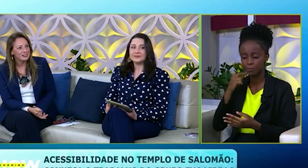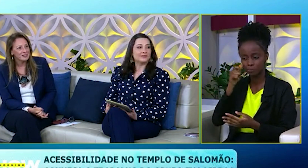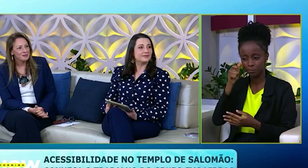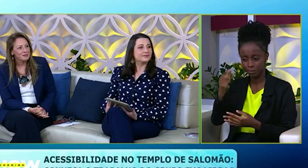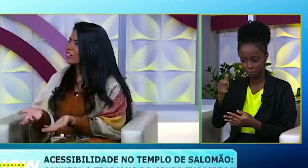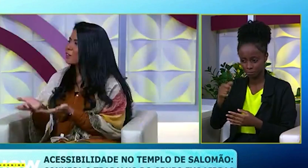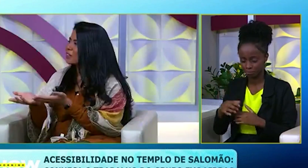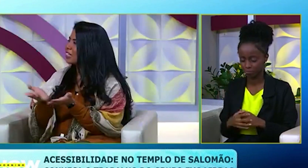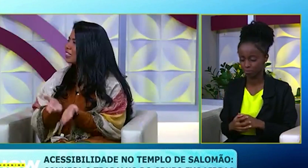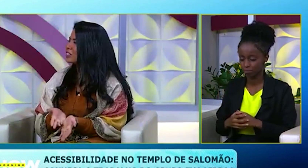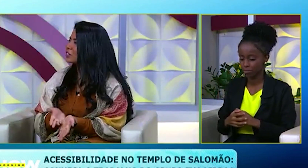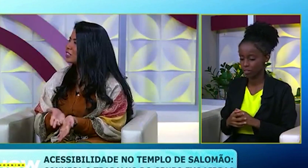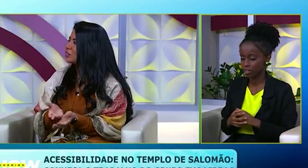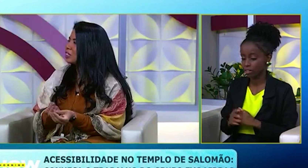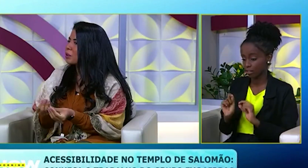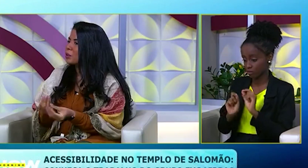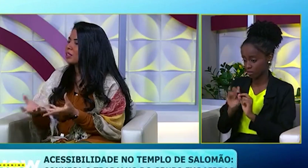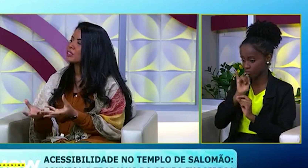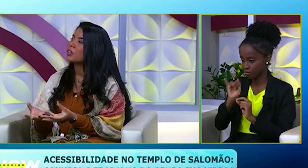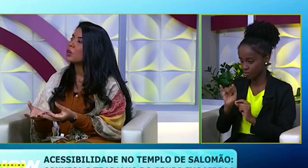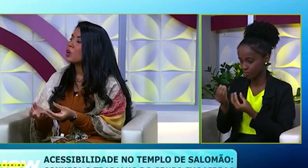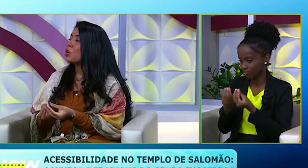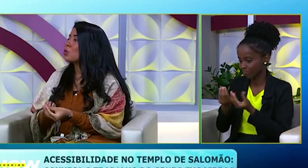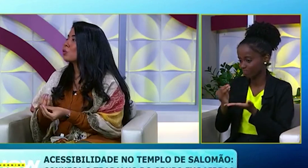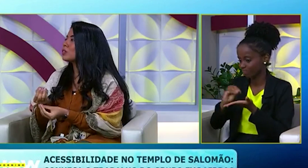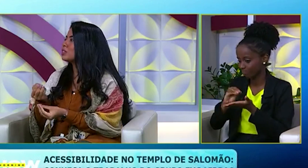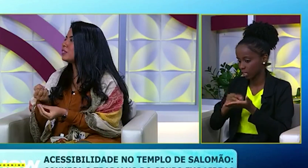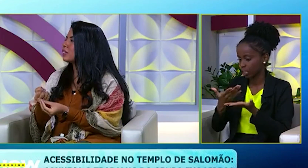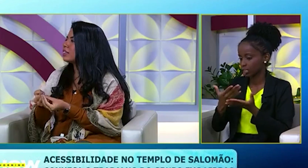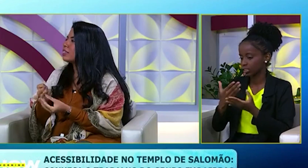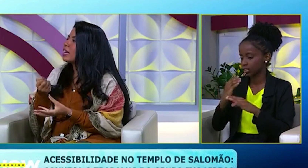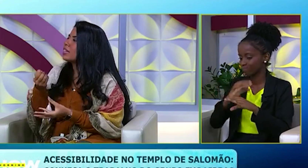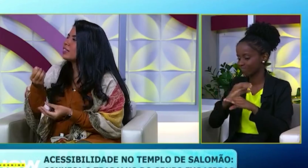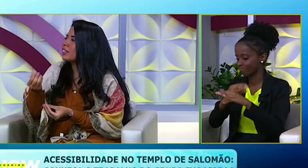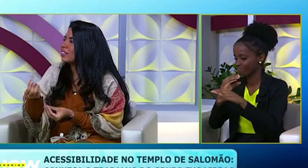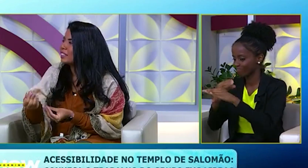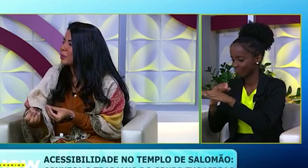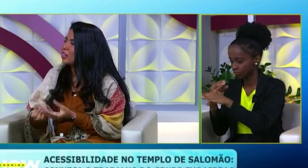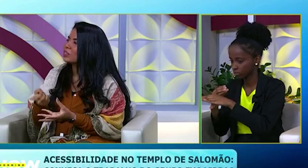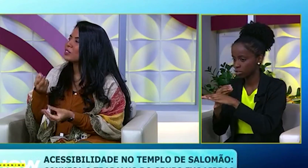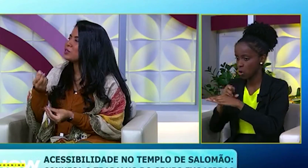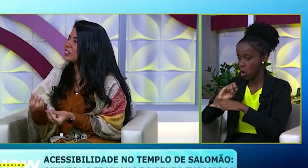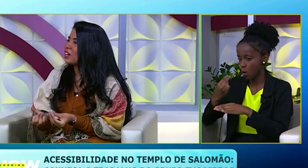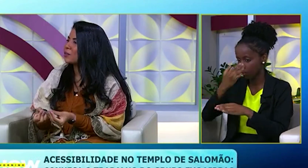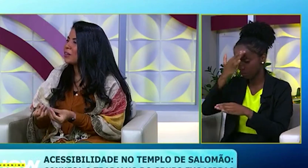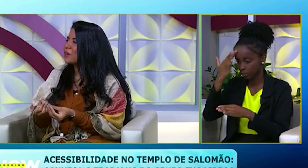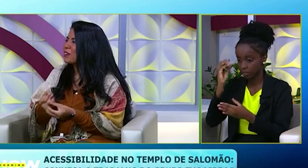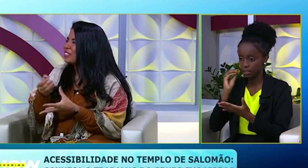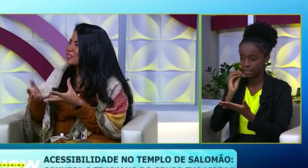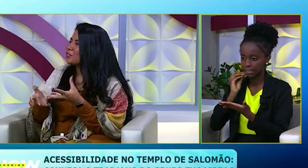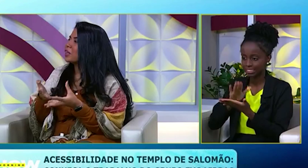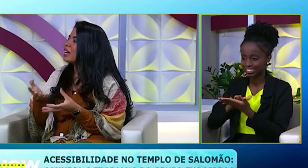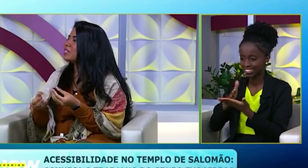É, porque, assim, é o que eu falei antes, quando eles não têm uma comunicação, ou quando, às vezes, alguém tenta interpretar ou traduzir algo,